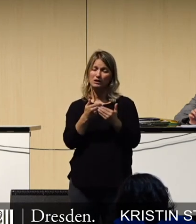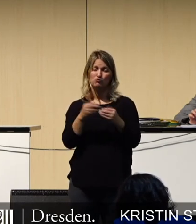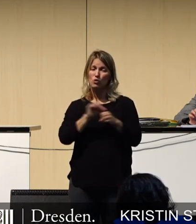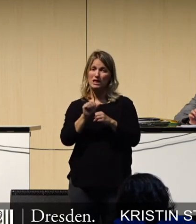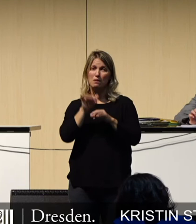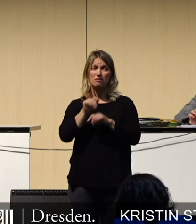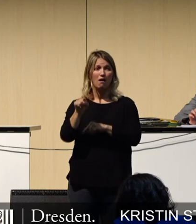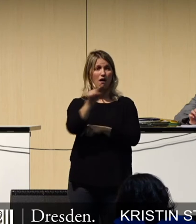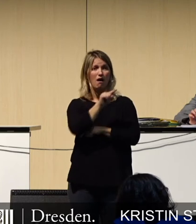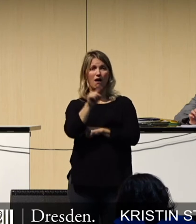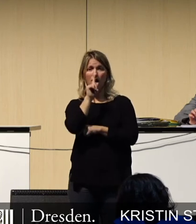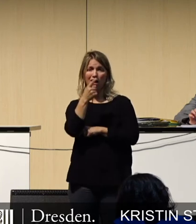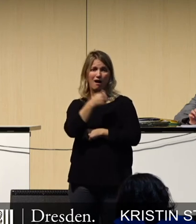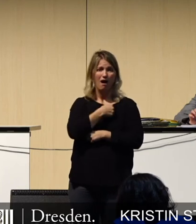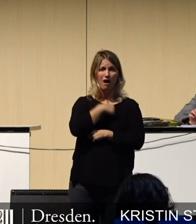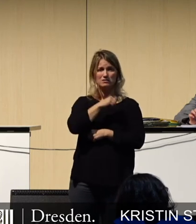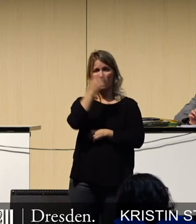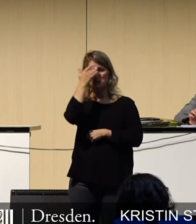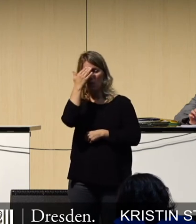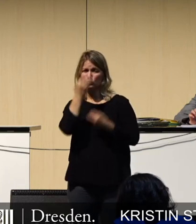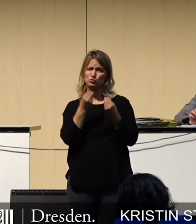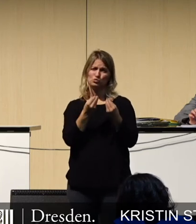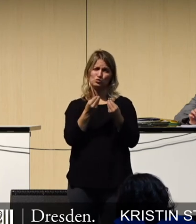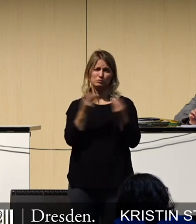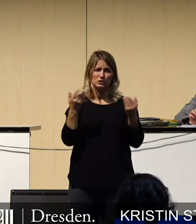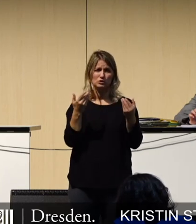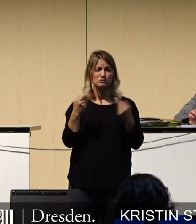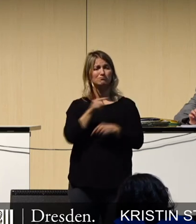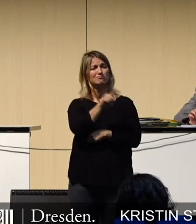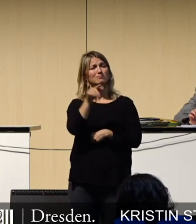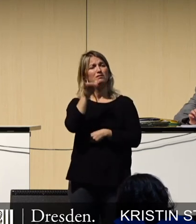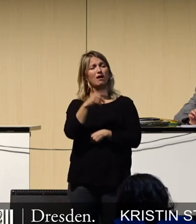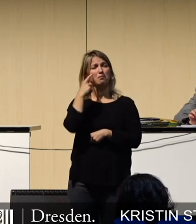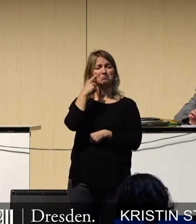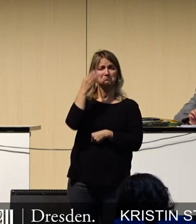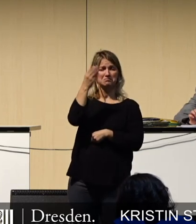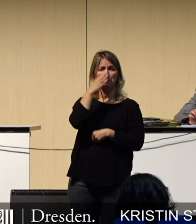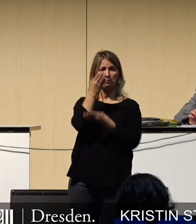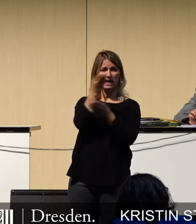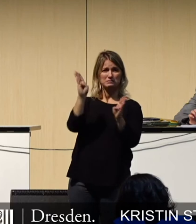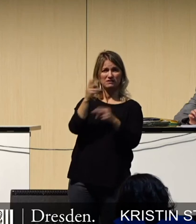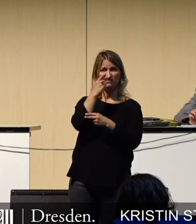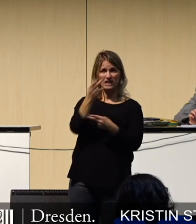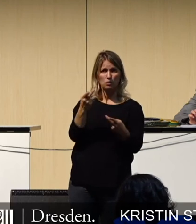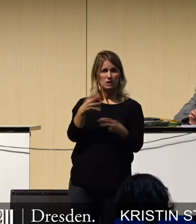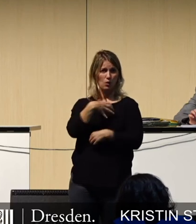Sorgen und Ängste einher. Eine Perspektive ist die Sorge von Ihnen, eine andere ist die Dresdner Wirtschaft.